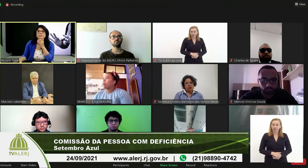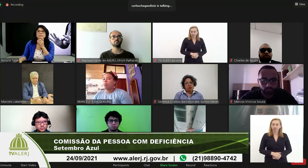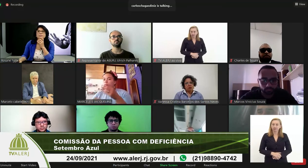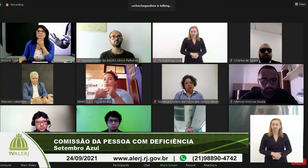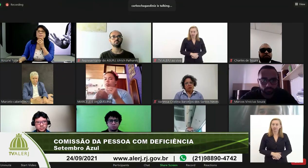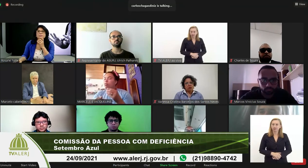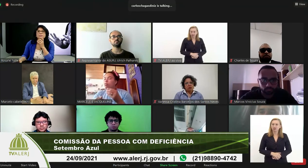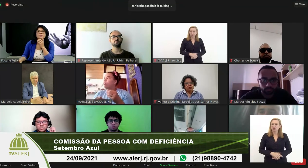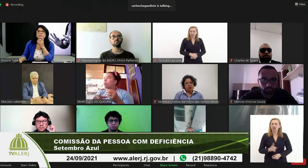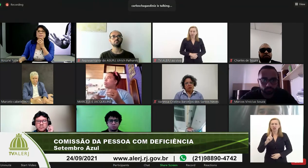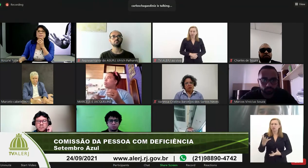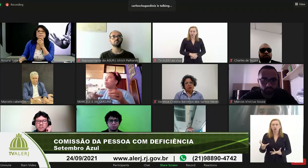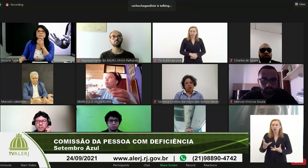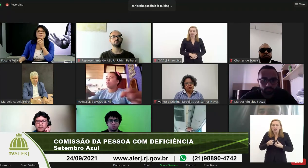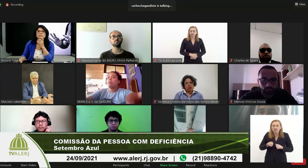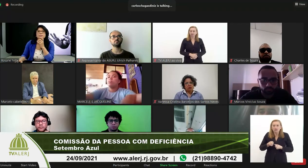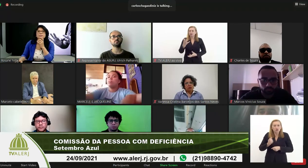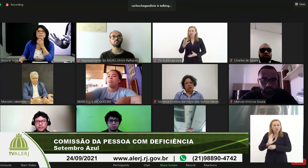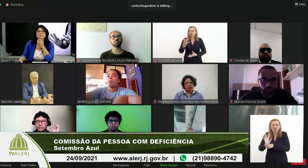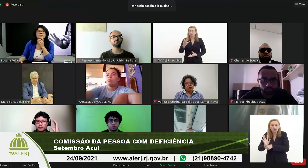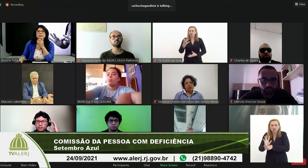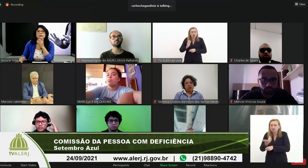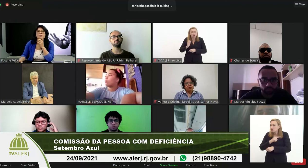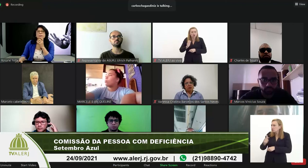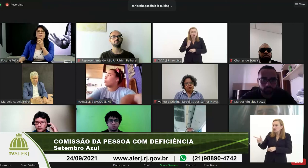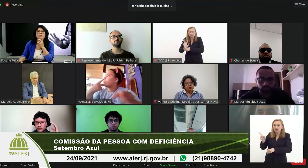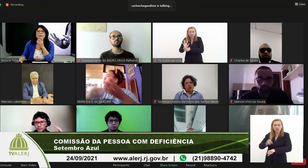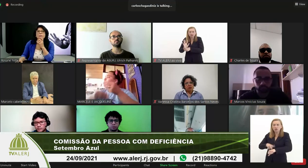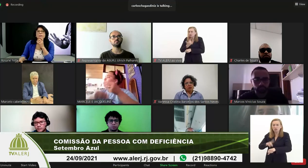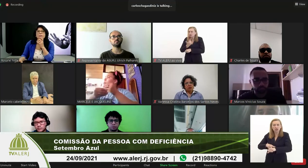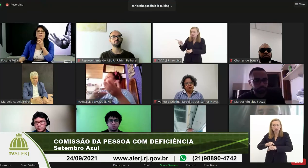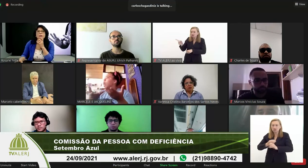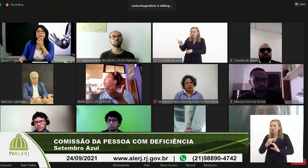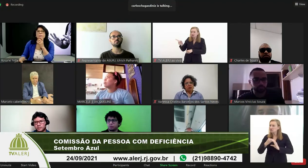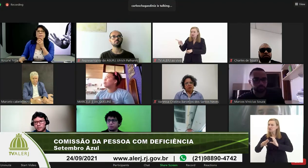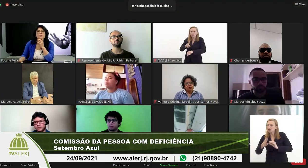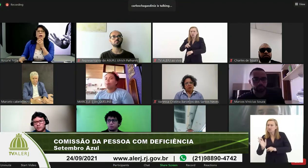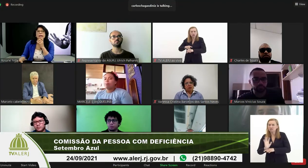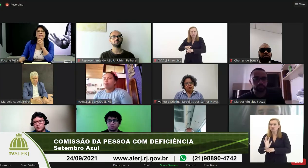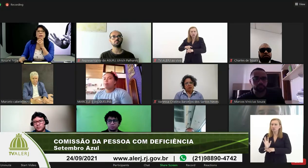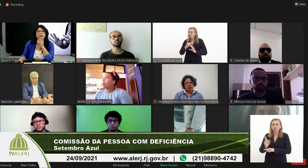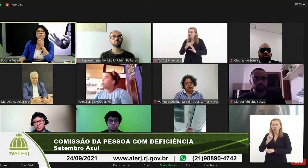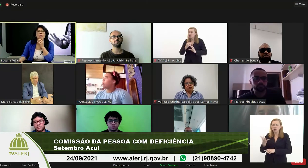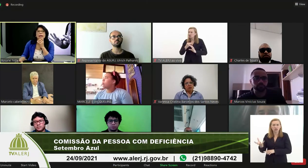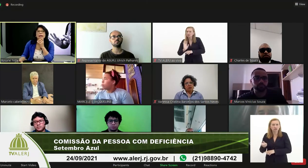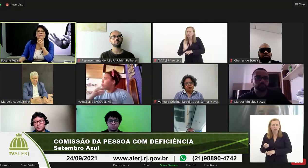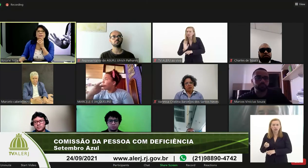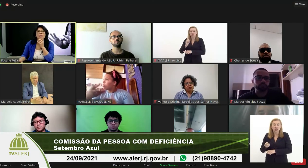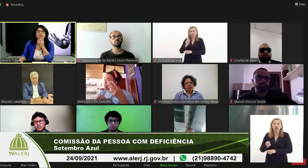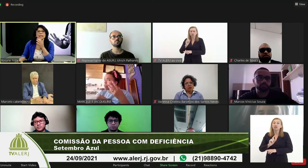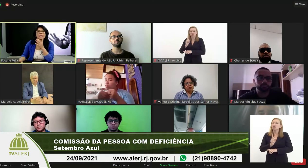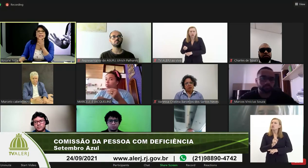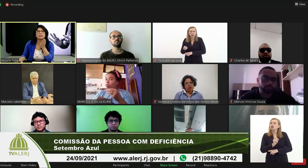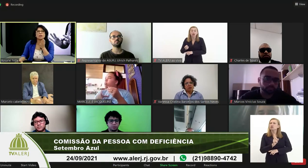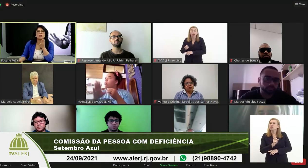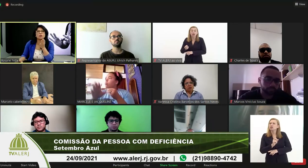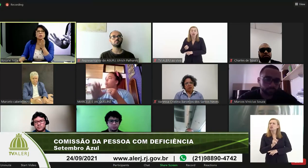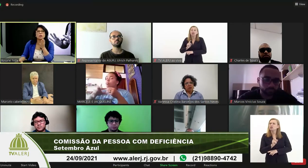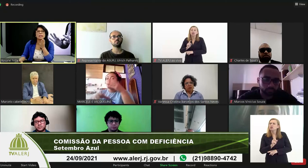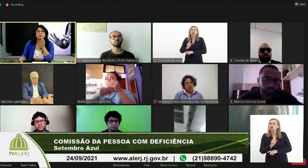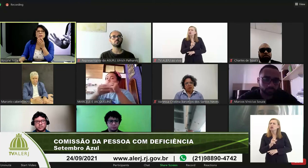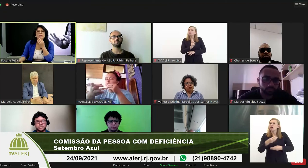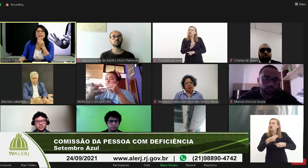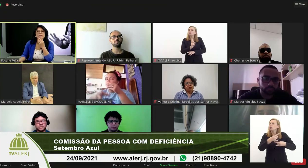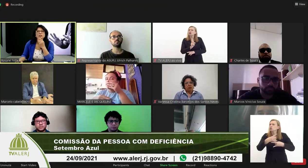eu não recebi esse vídeo eu não tenho esse vídeo nesse momento para passar não não recebi ok não, não, não seria através do